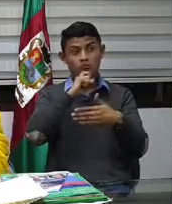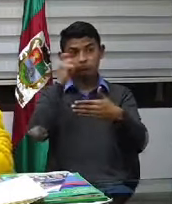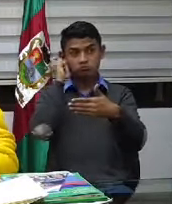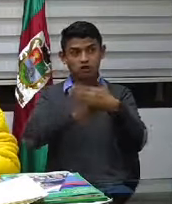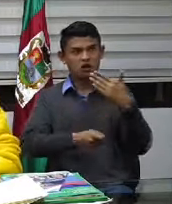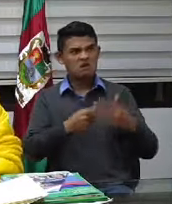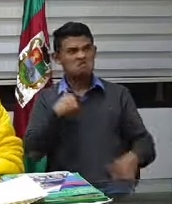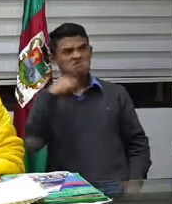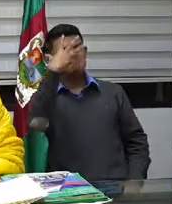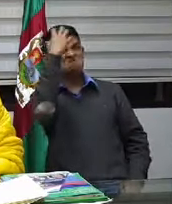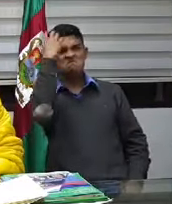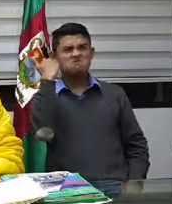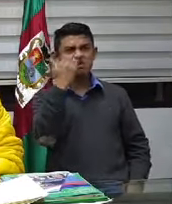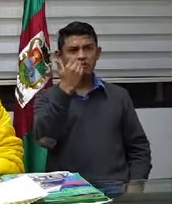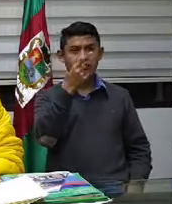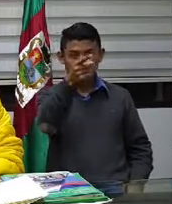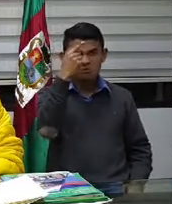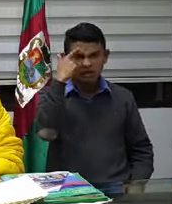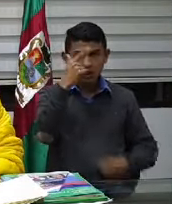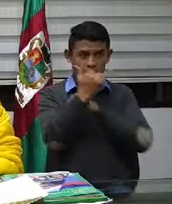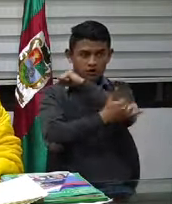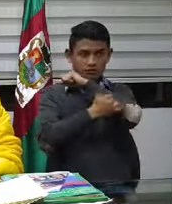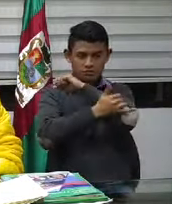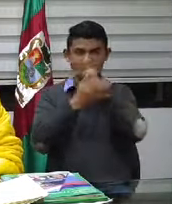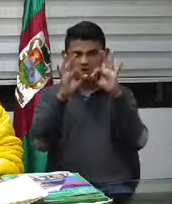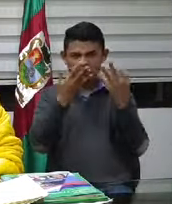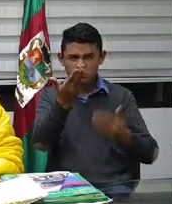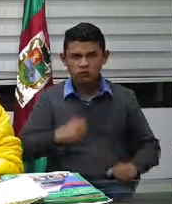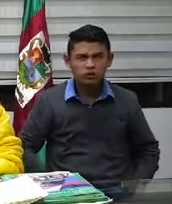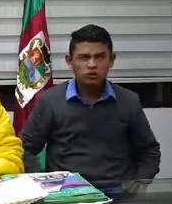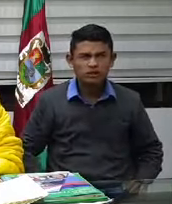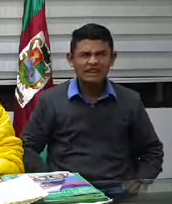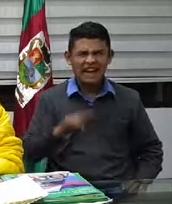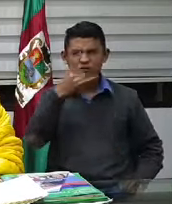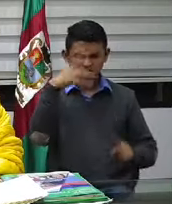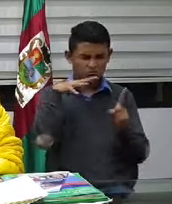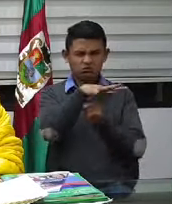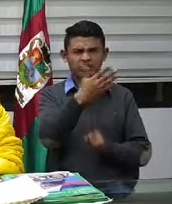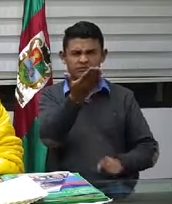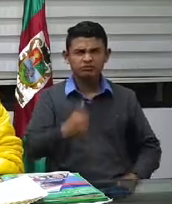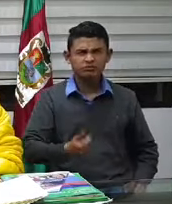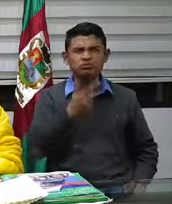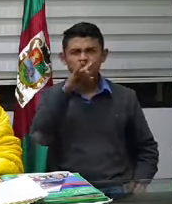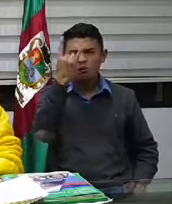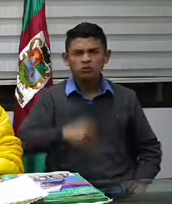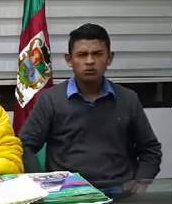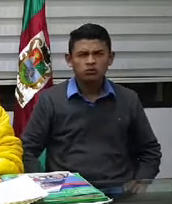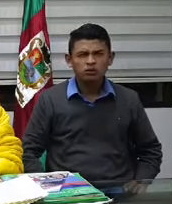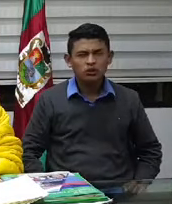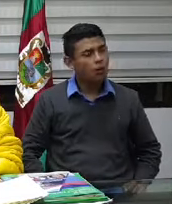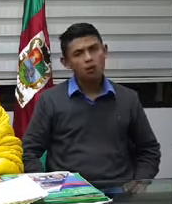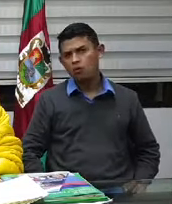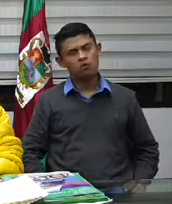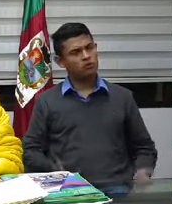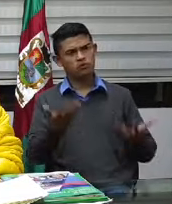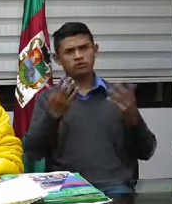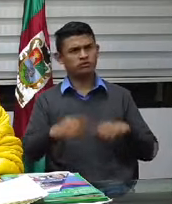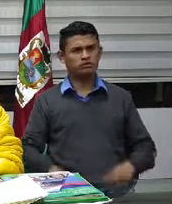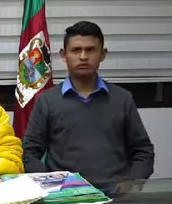Paseo familiar, pues. Y el día que se infecten los niños, no, es que no lo haya hecho.